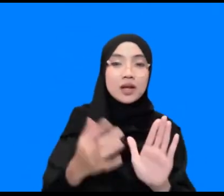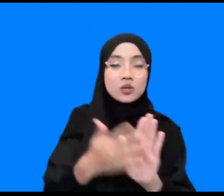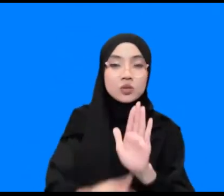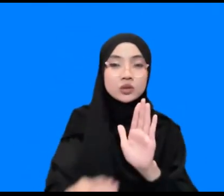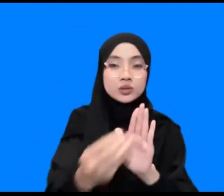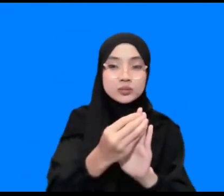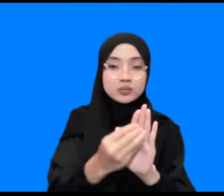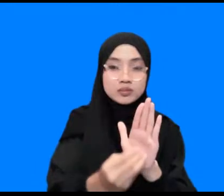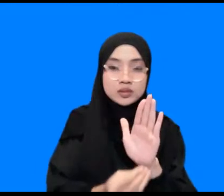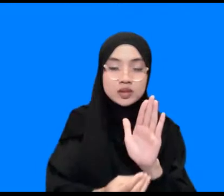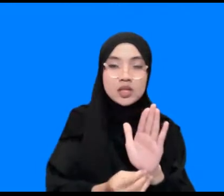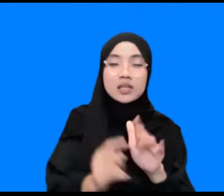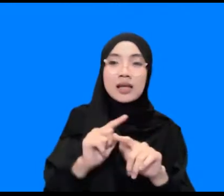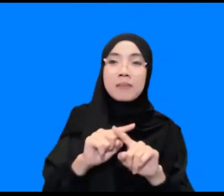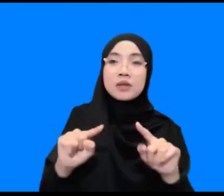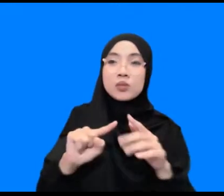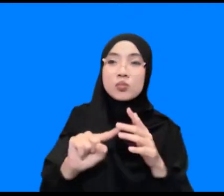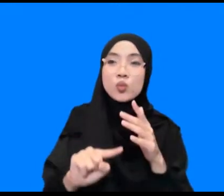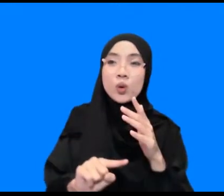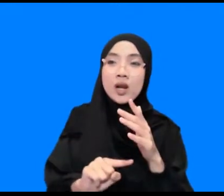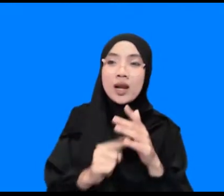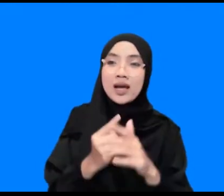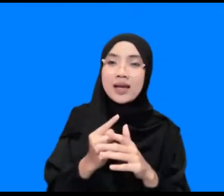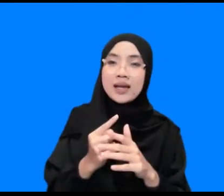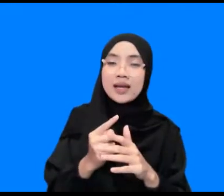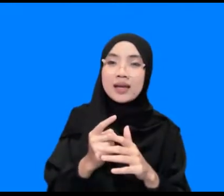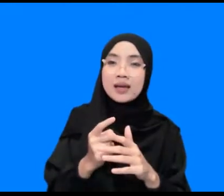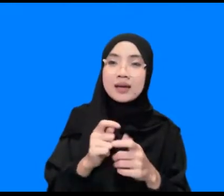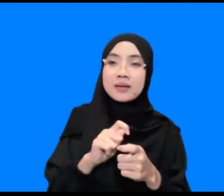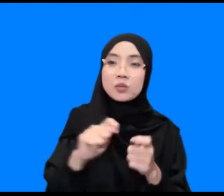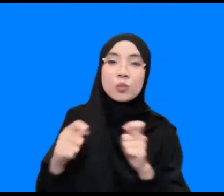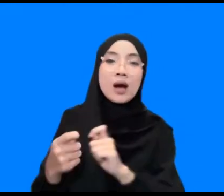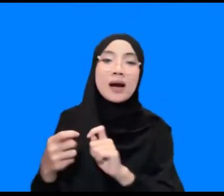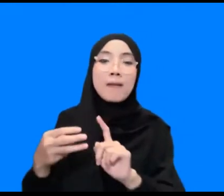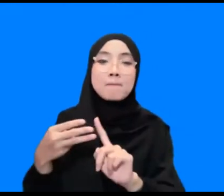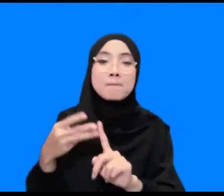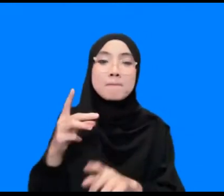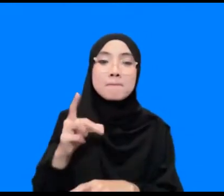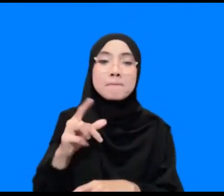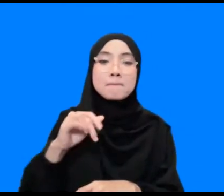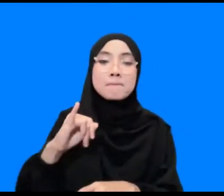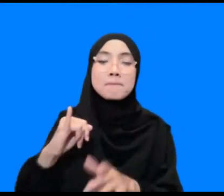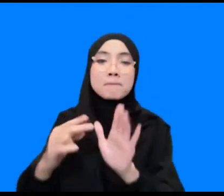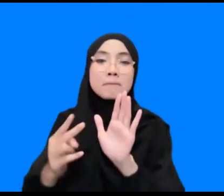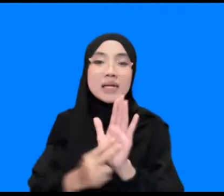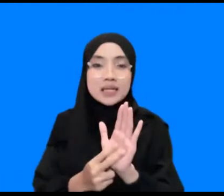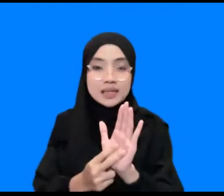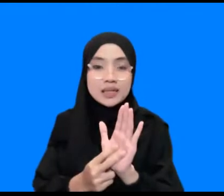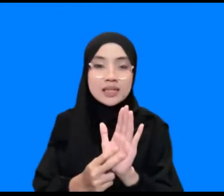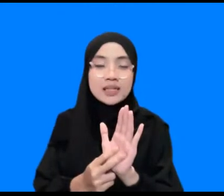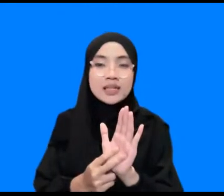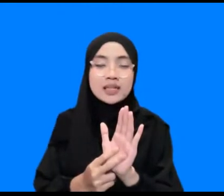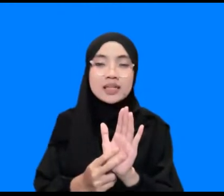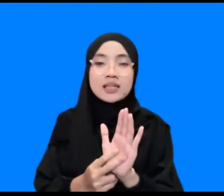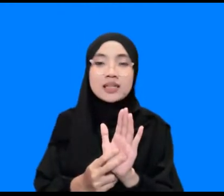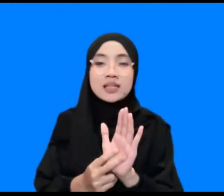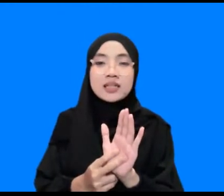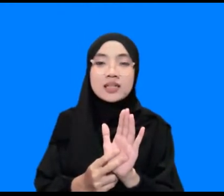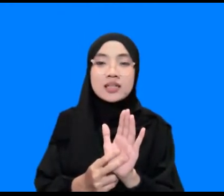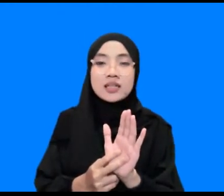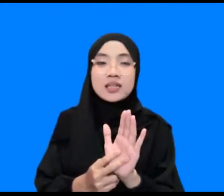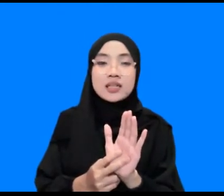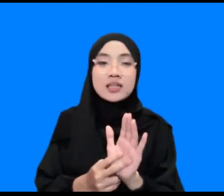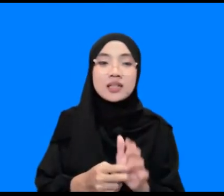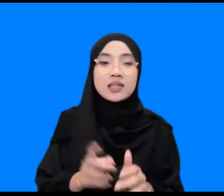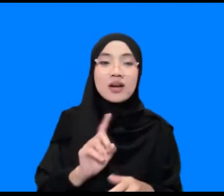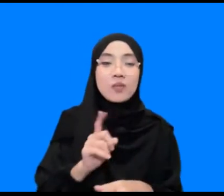hanya semenjak perpindahan ke BRIN gitu nah ini Mbak Irin nggak boleh